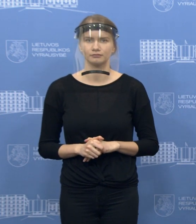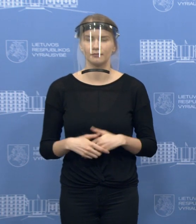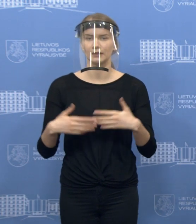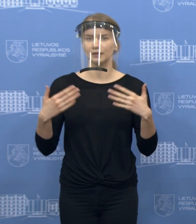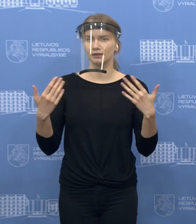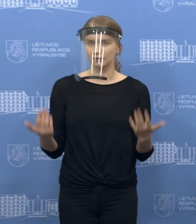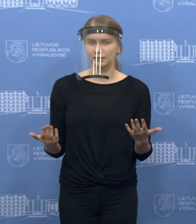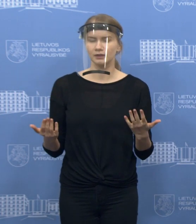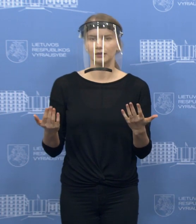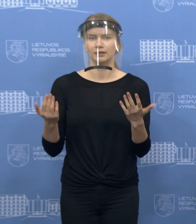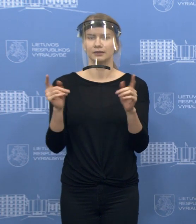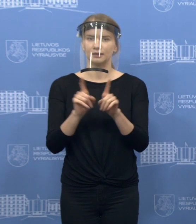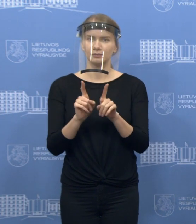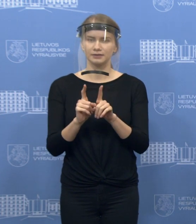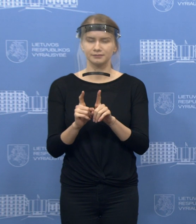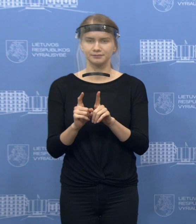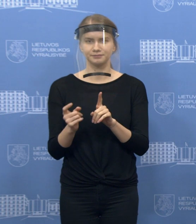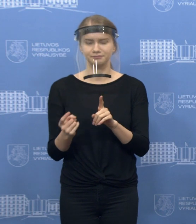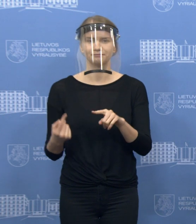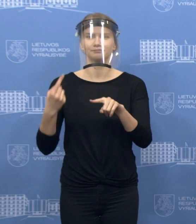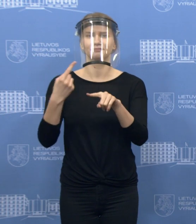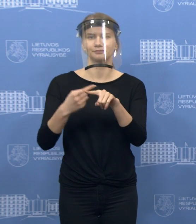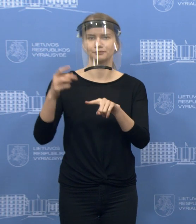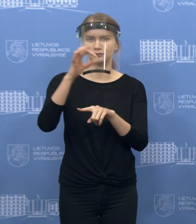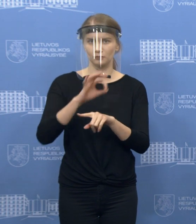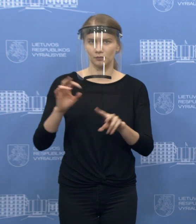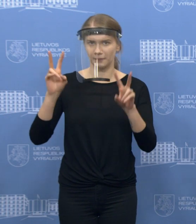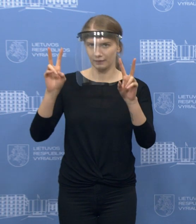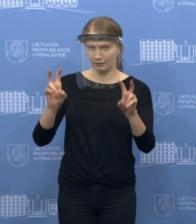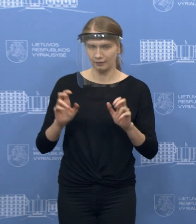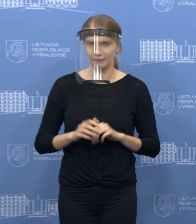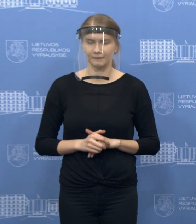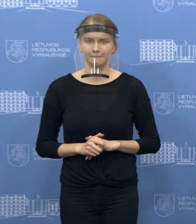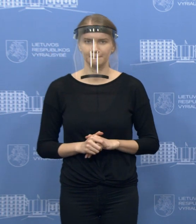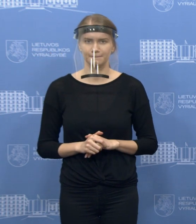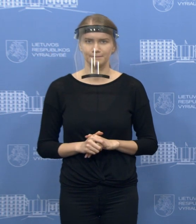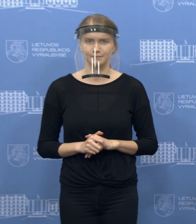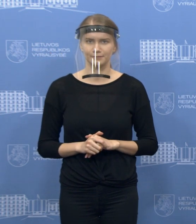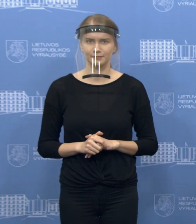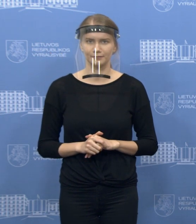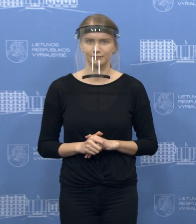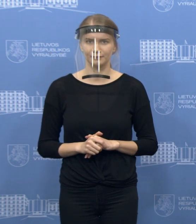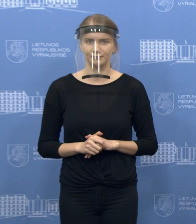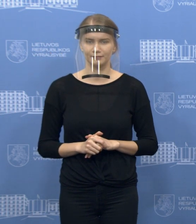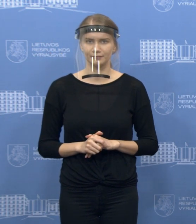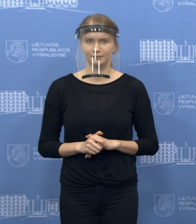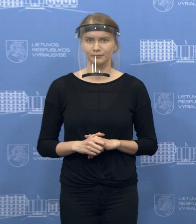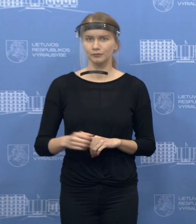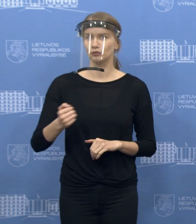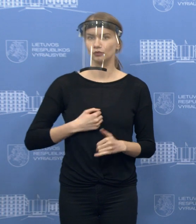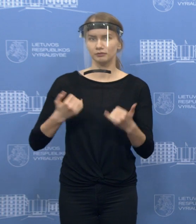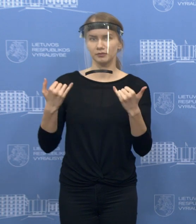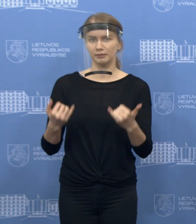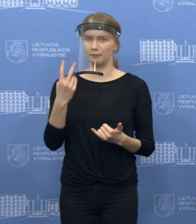susijęs su tuo apribojimu, kurį aš dabar paminėjau labai svarbus, yra, nes turime tikrai geras